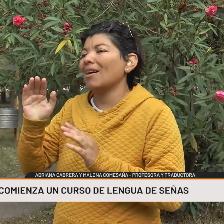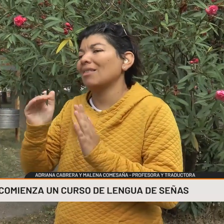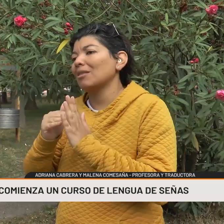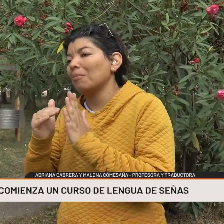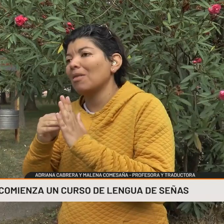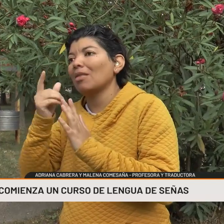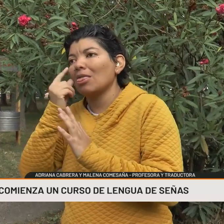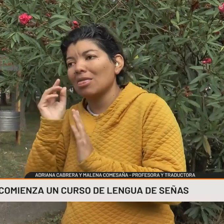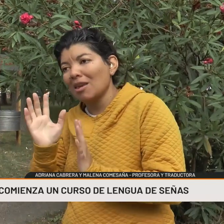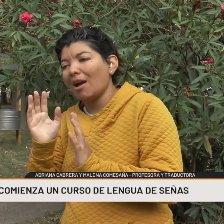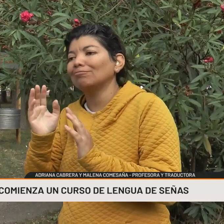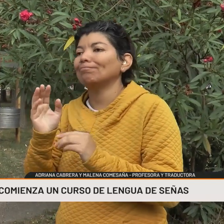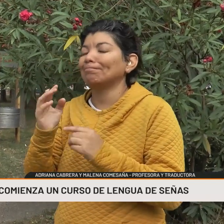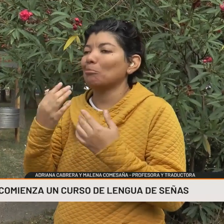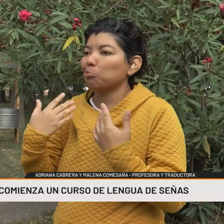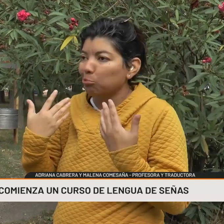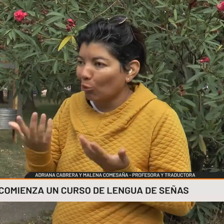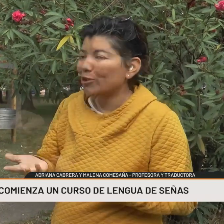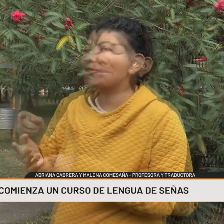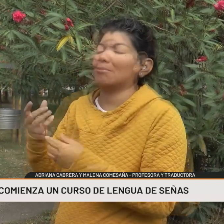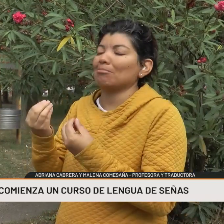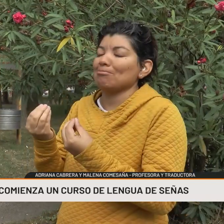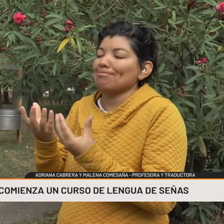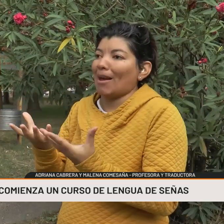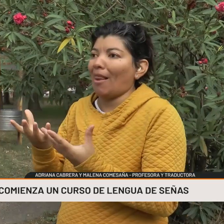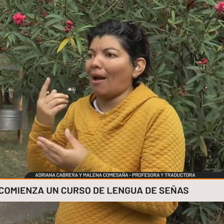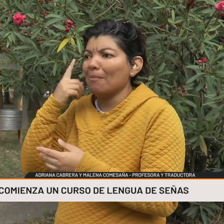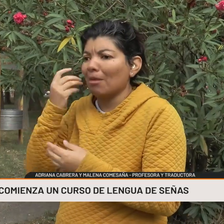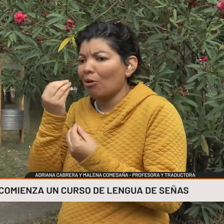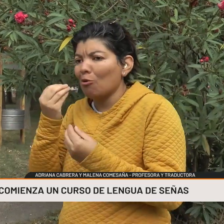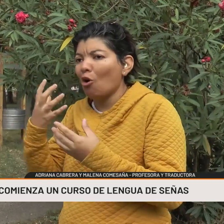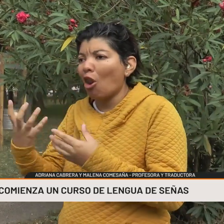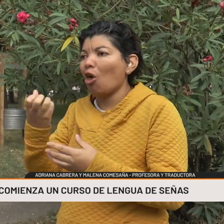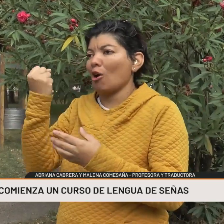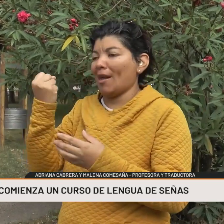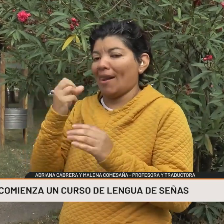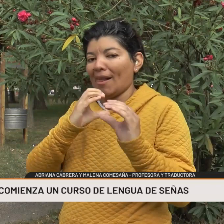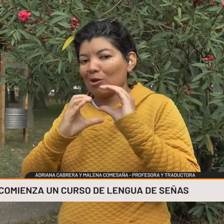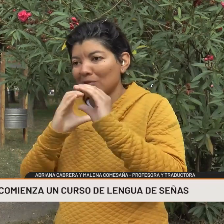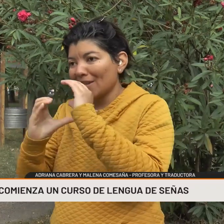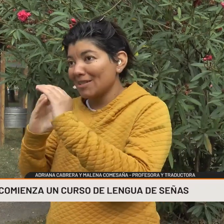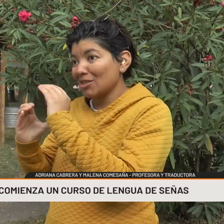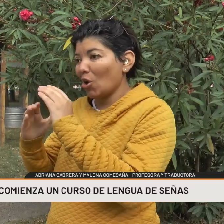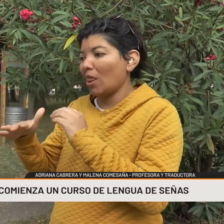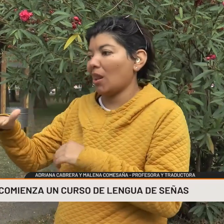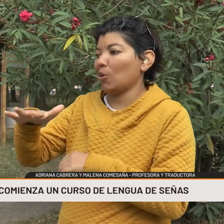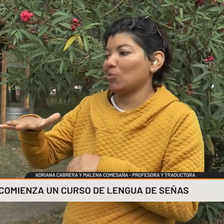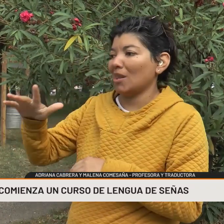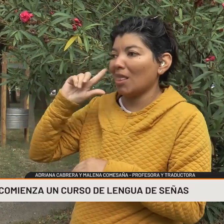del viernes? No, depende del día. Es importante, ¿para qué? ¿Cómo aprendemos las señas? Es importante la